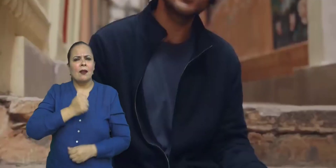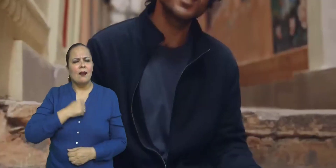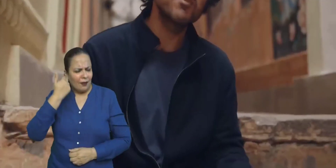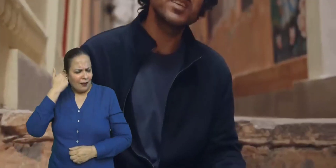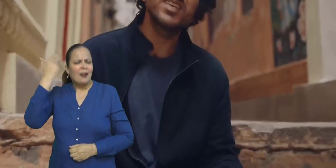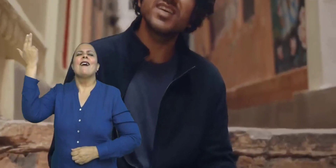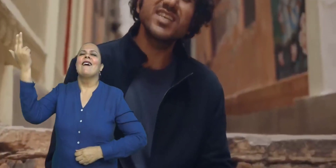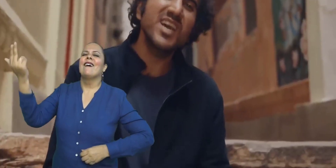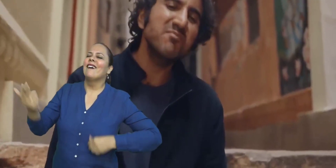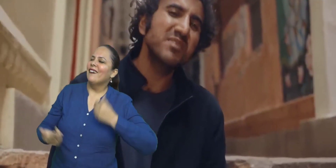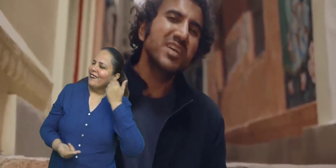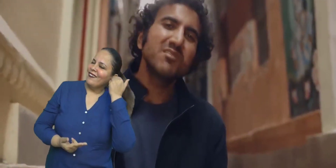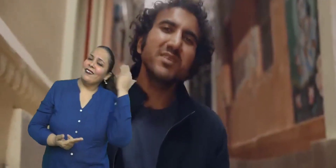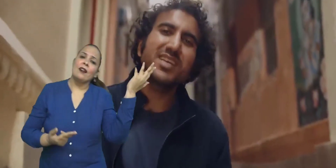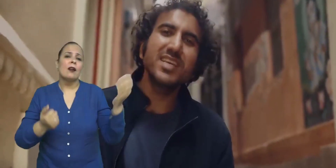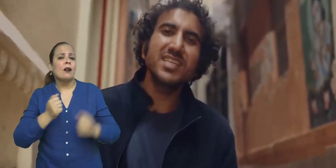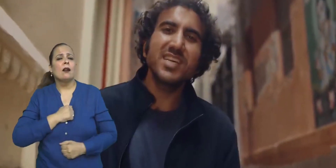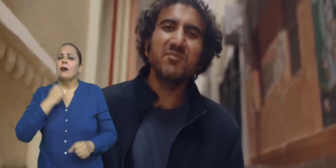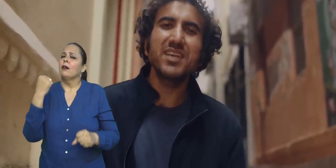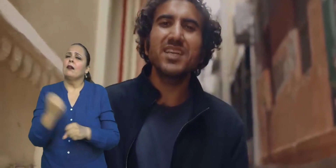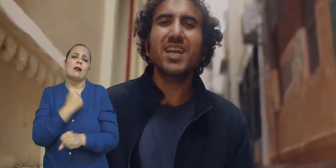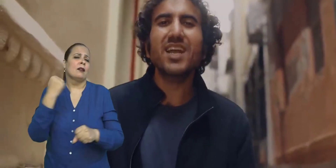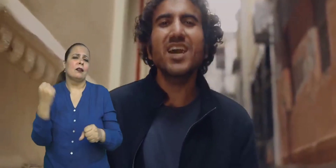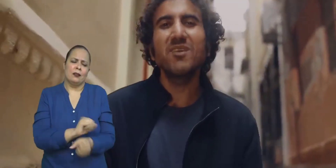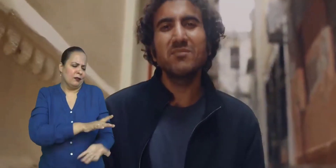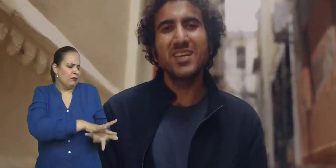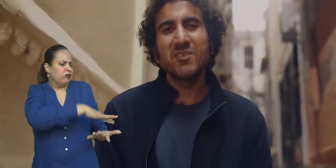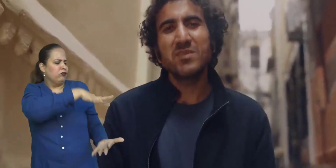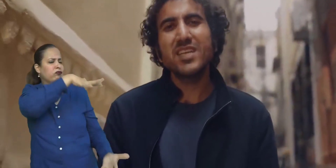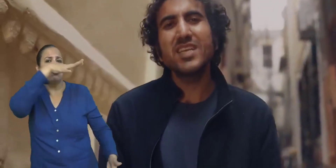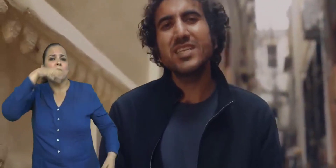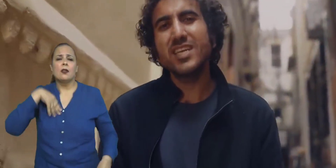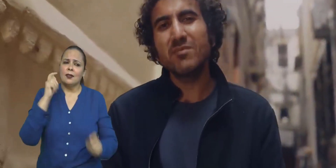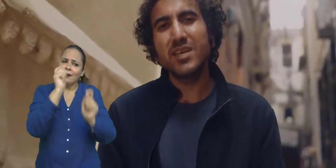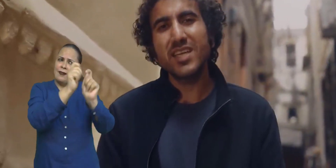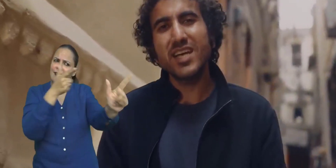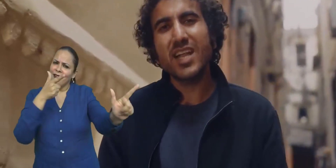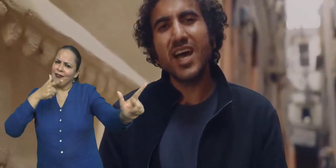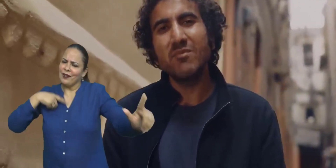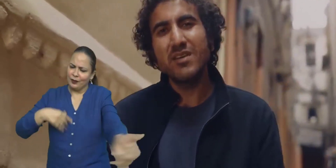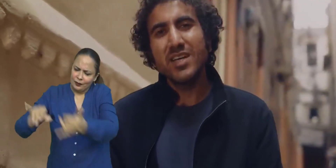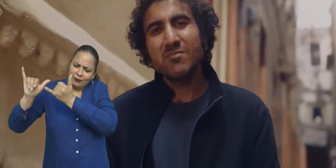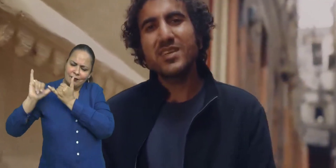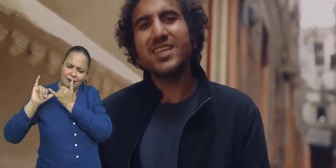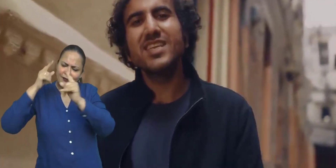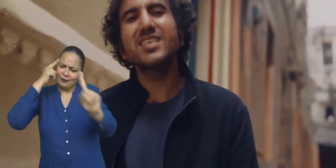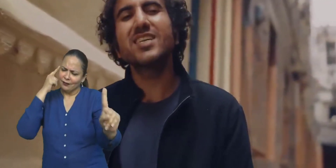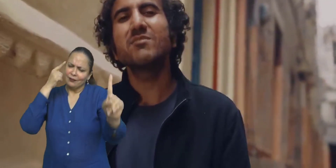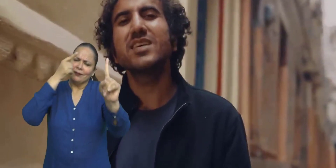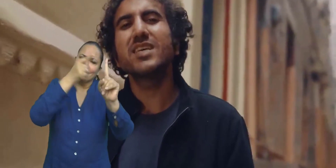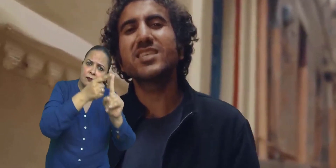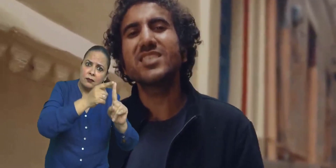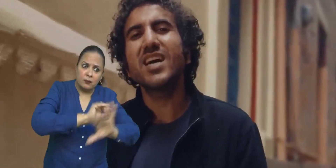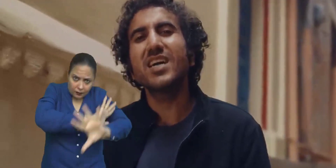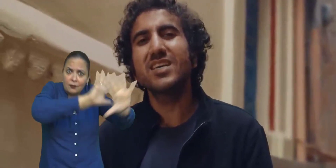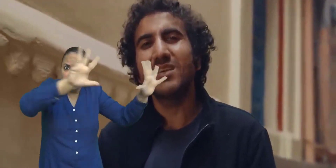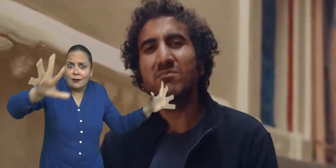मेरा नाम भी ले जा मेरा काम भी ले जा मेरा राम भी ले जा मेरा शाम